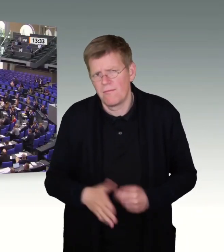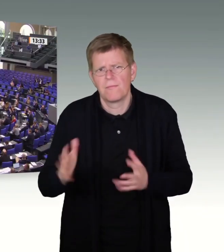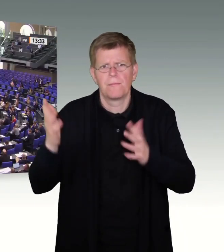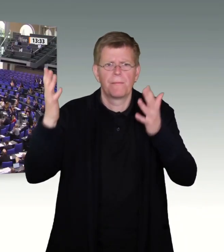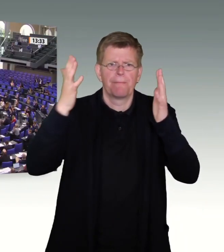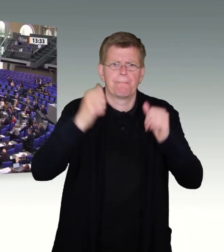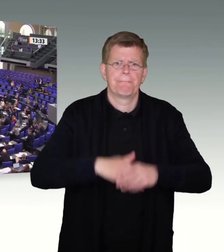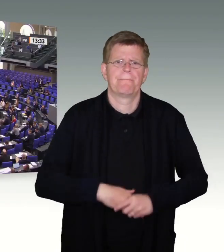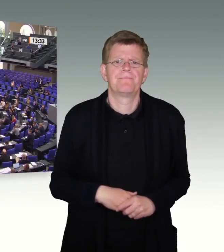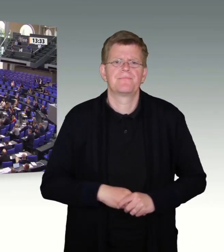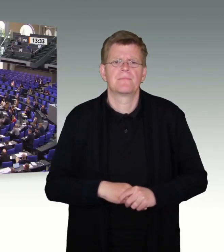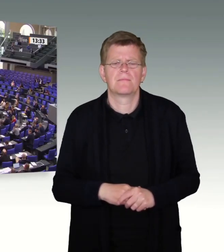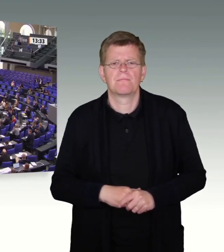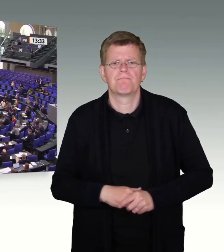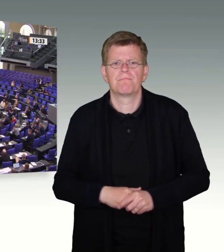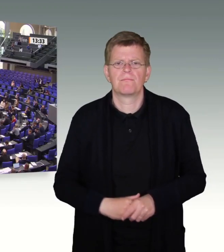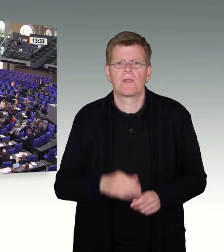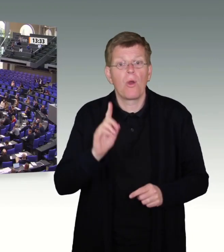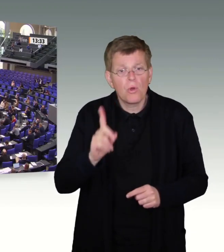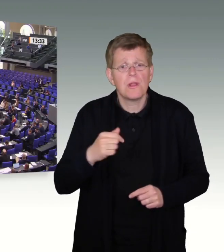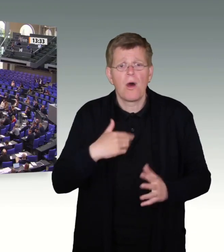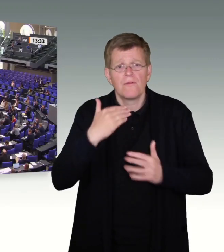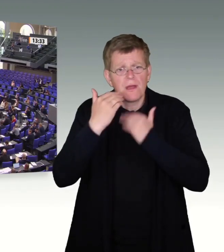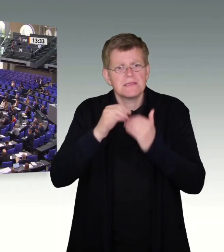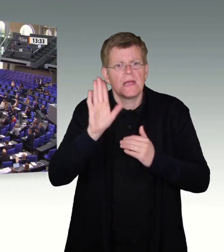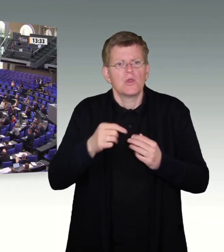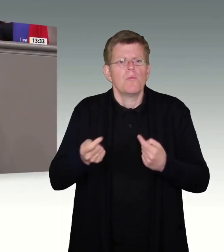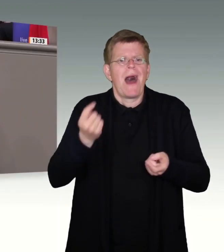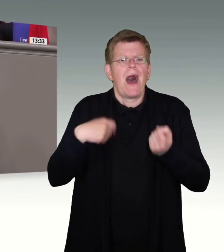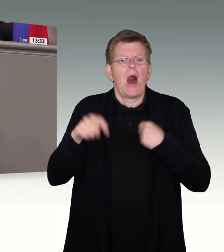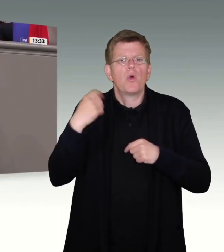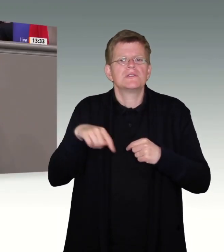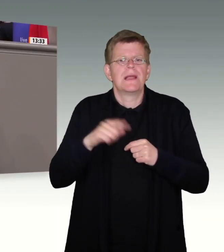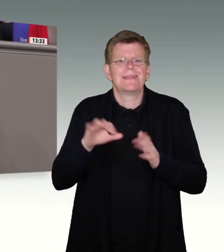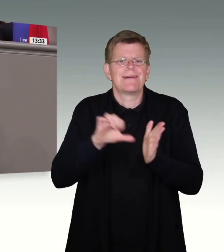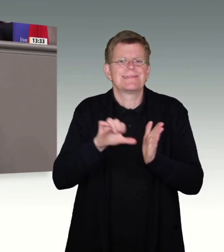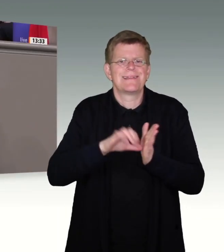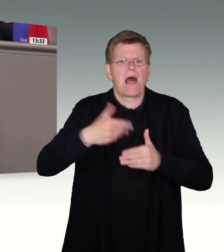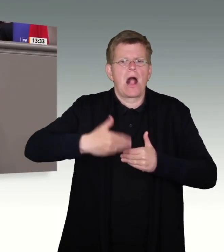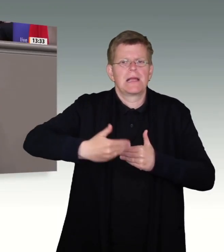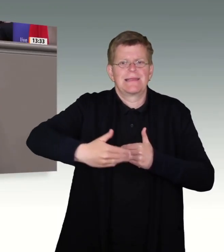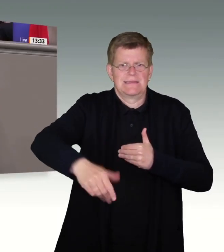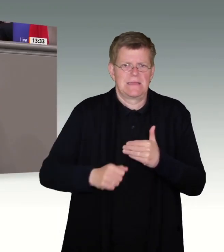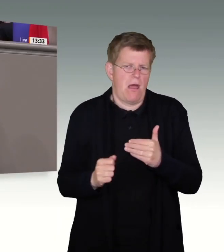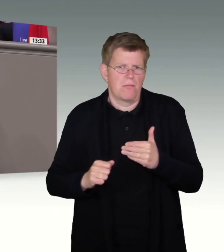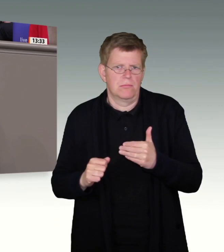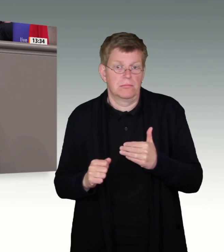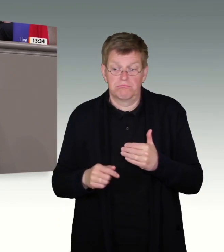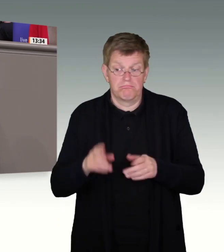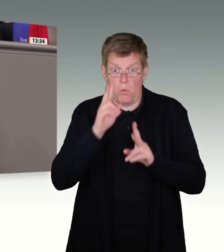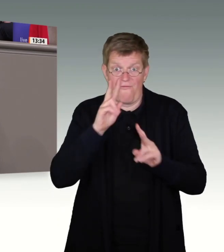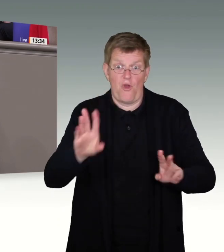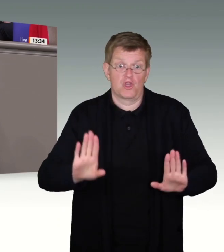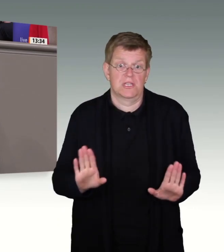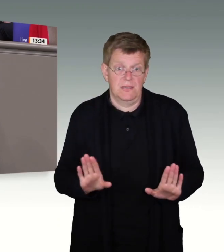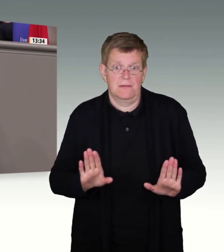Auch bei den Angaben des Ausländerzentralregisters zu Ausreisepflichtigen ist Vorsicht geboten.